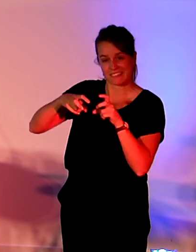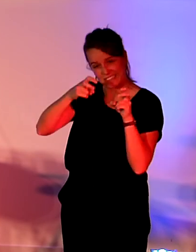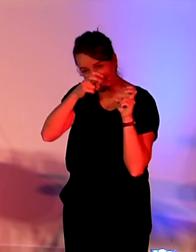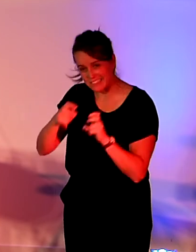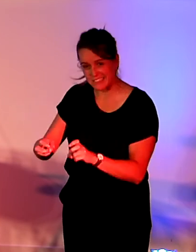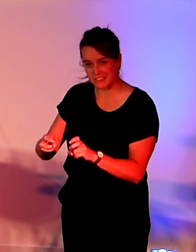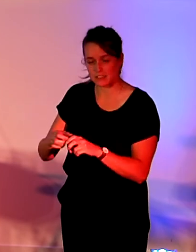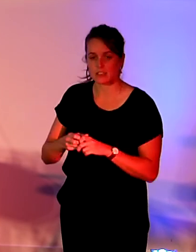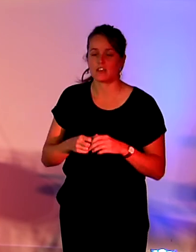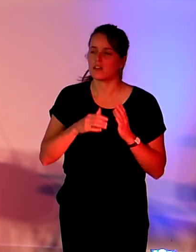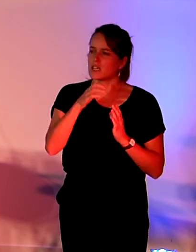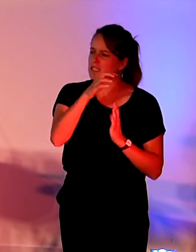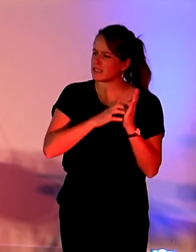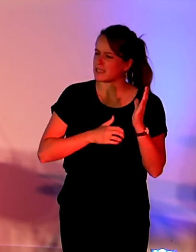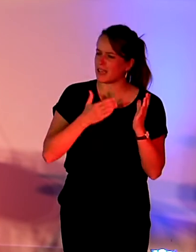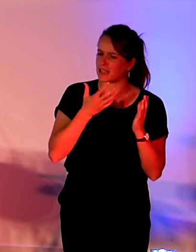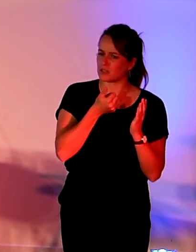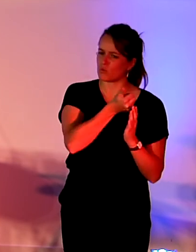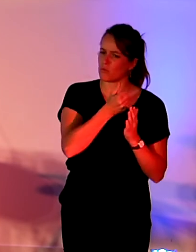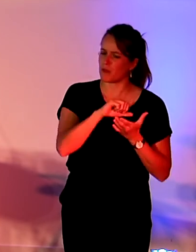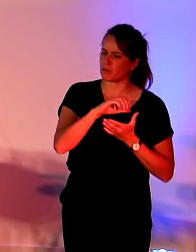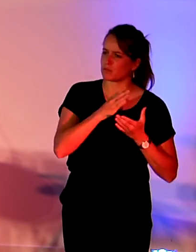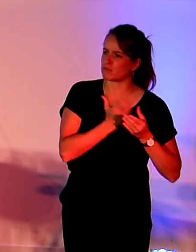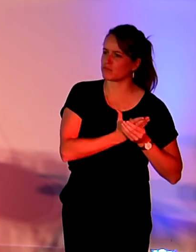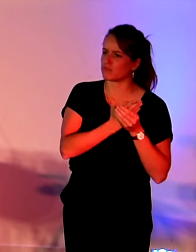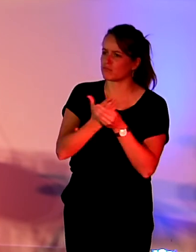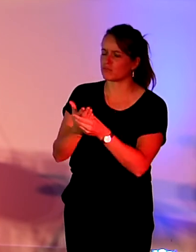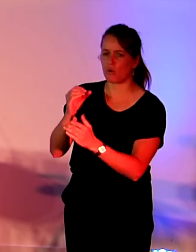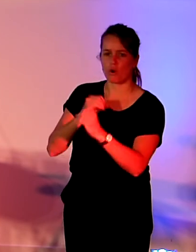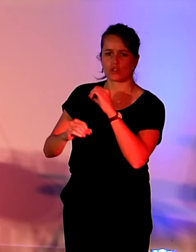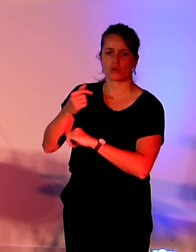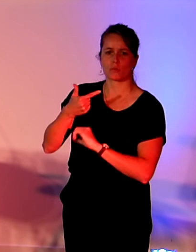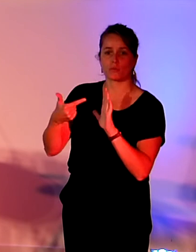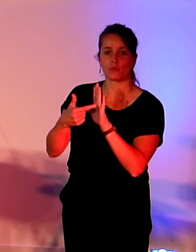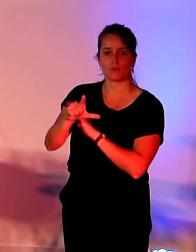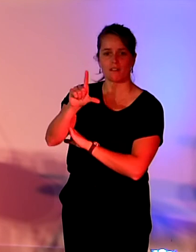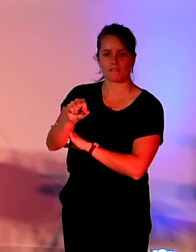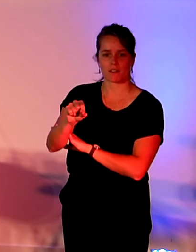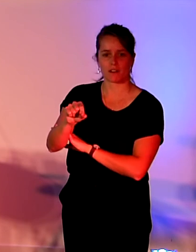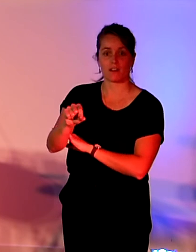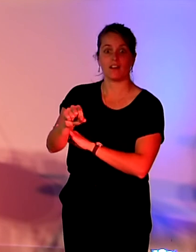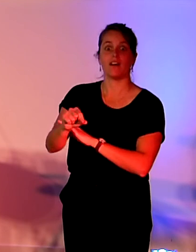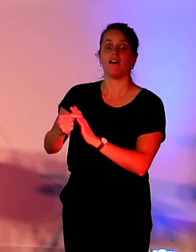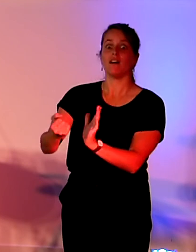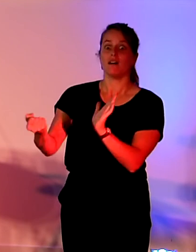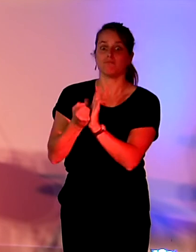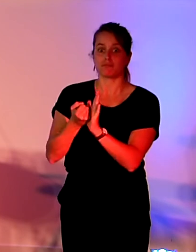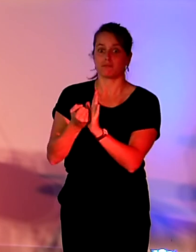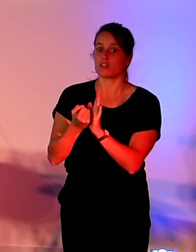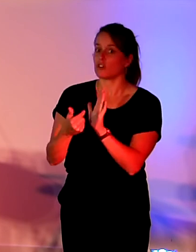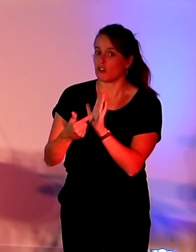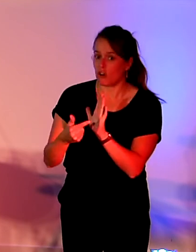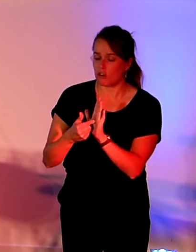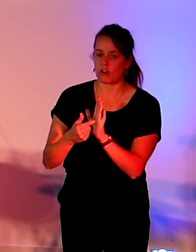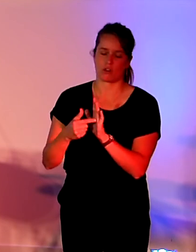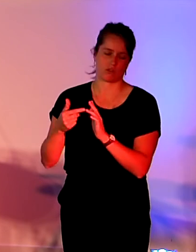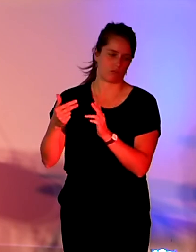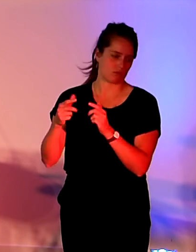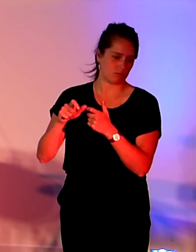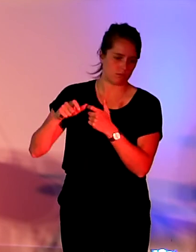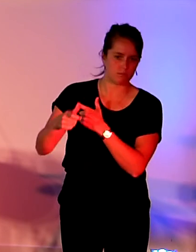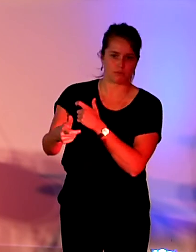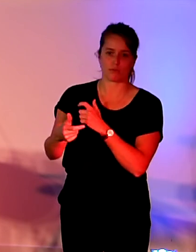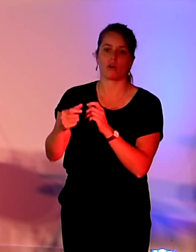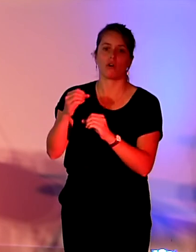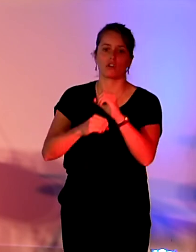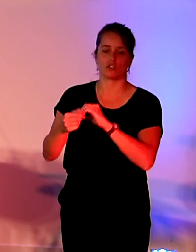donc déposé en octobre 2020, puis promulgué en novembre 2021. Donc ces travaux viennent aussi